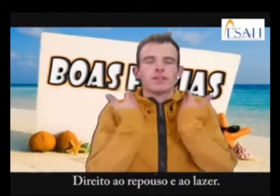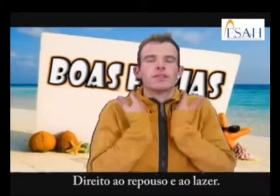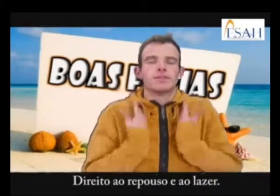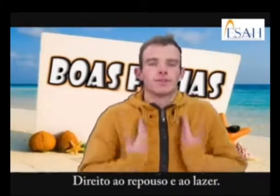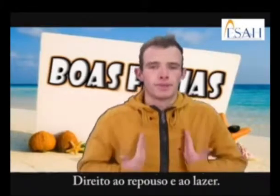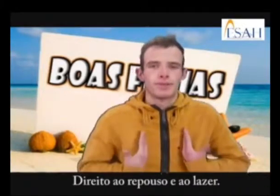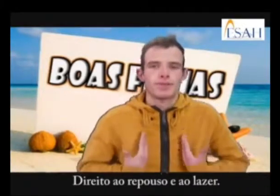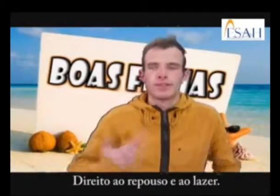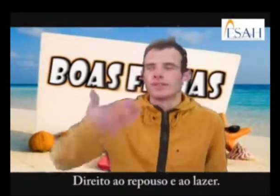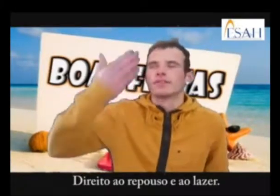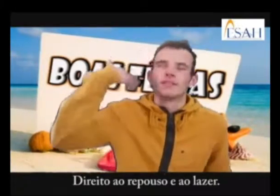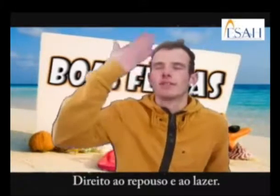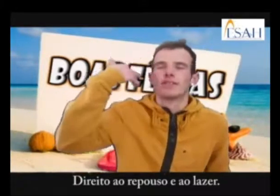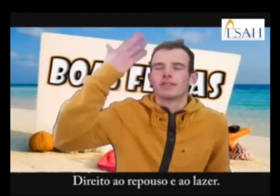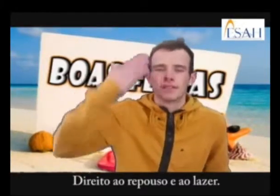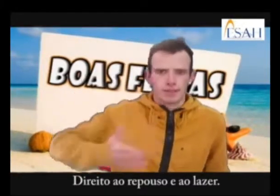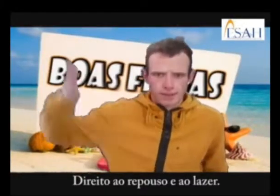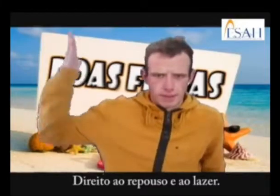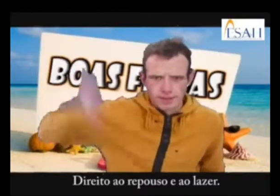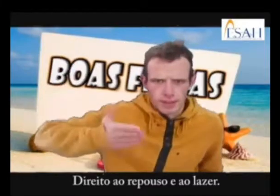Direito ao povo e ao lazer